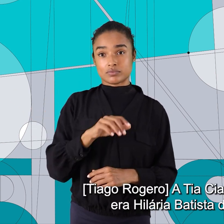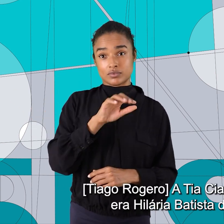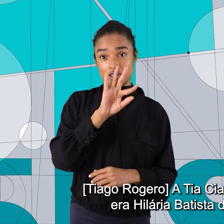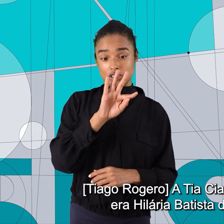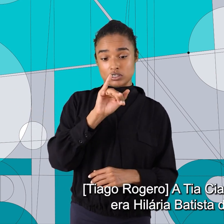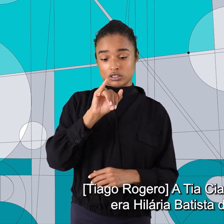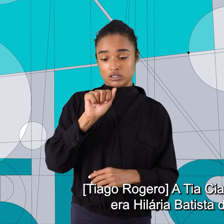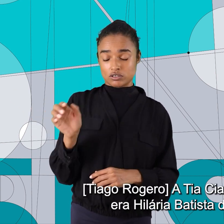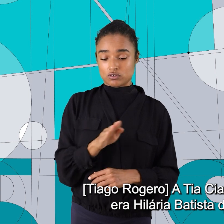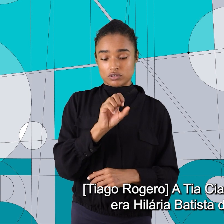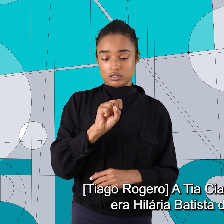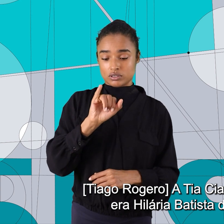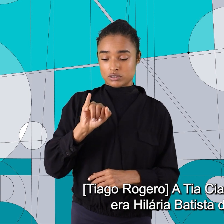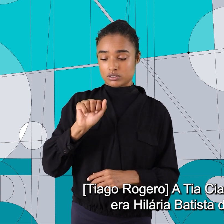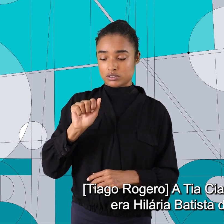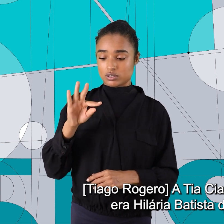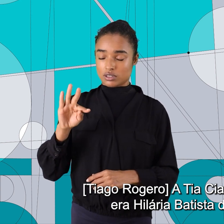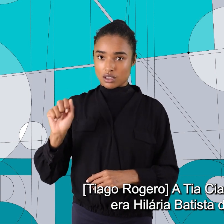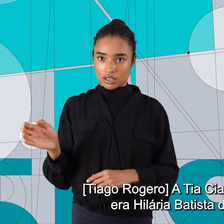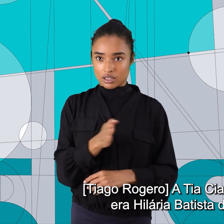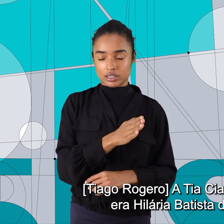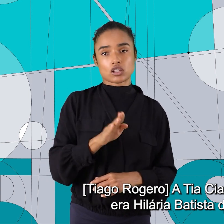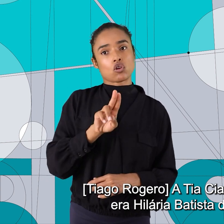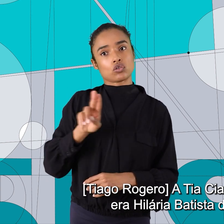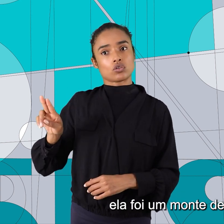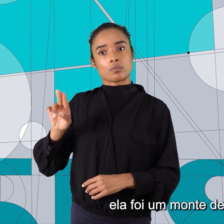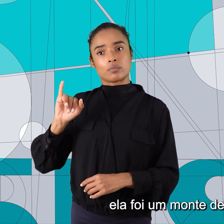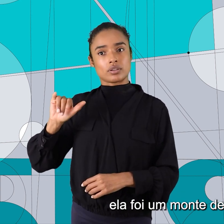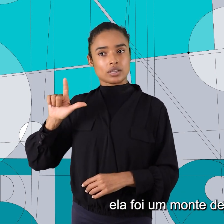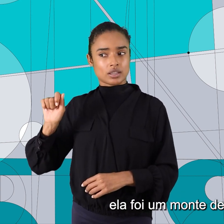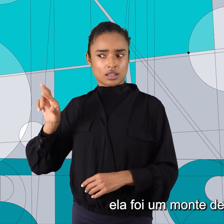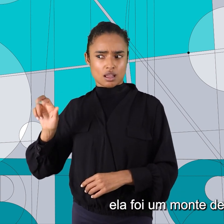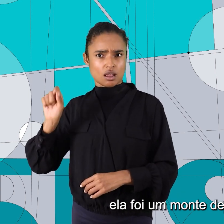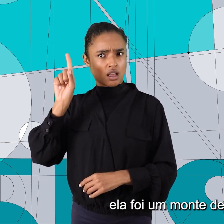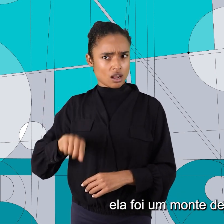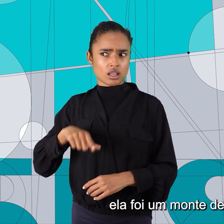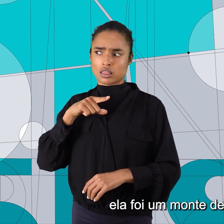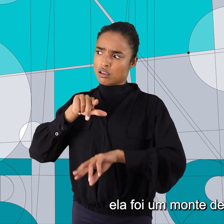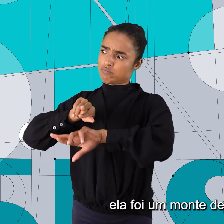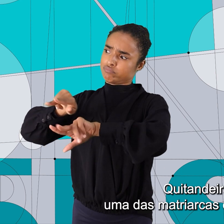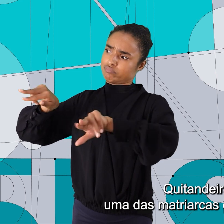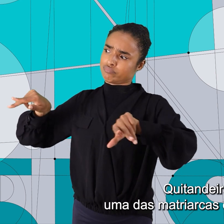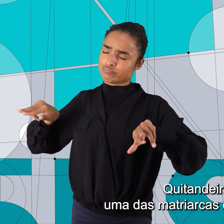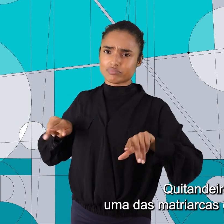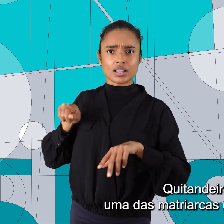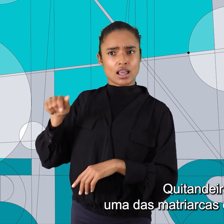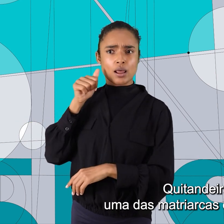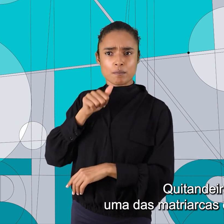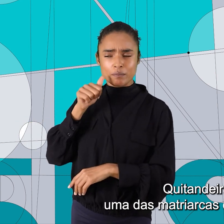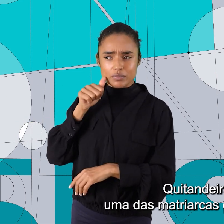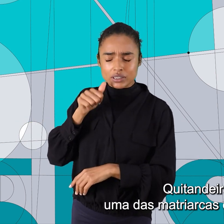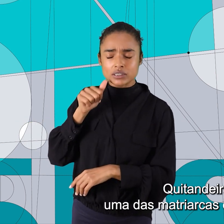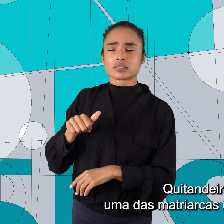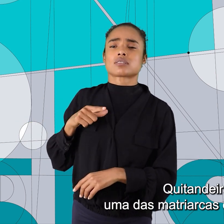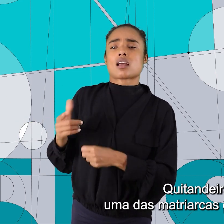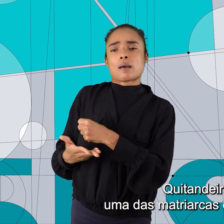A Tia Ciata, o nome dela era Hilária Batista de Almeida. Ela foi um monte de coisa, né? Quitandeira, uma